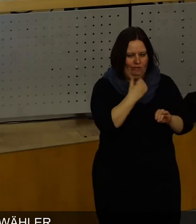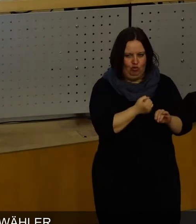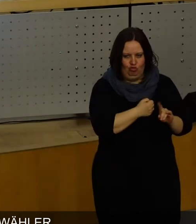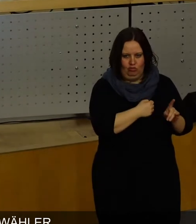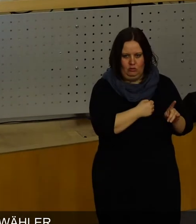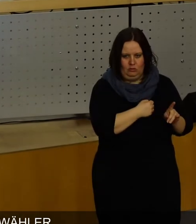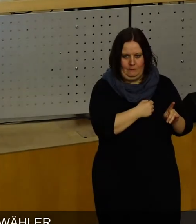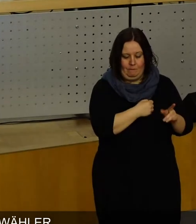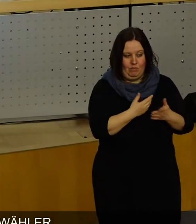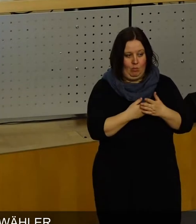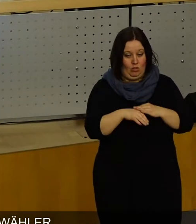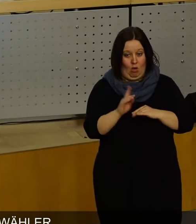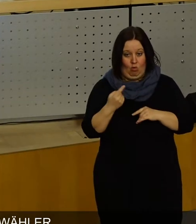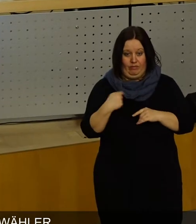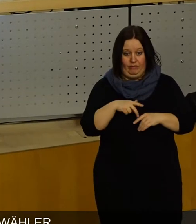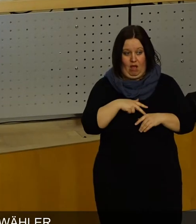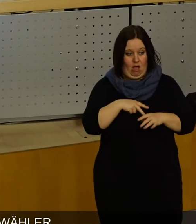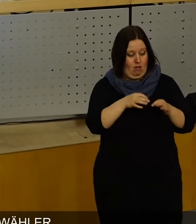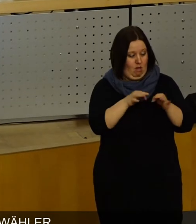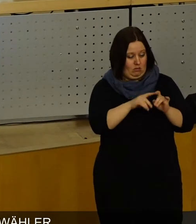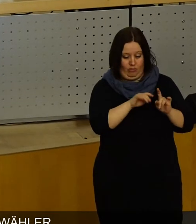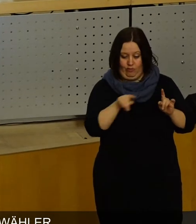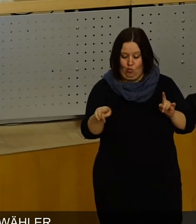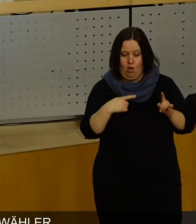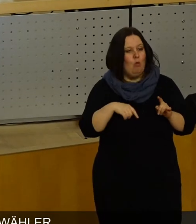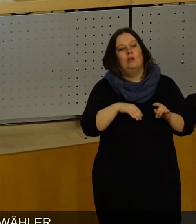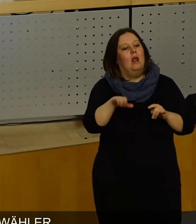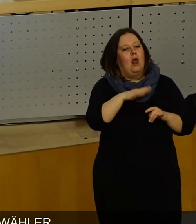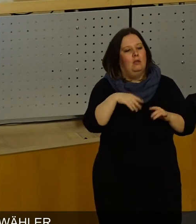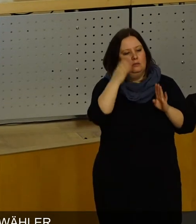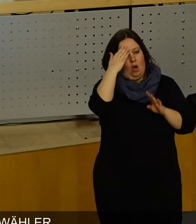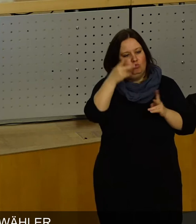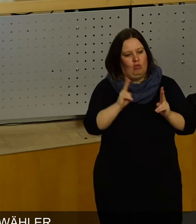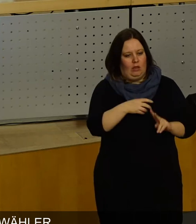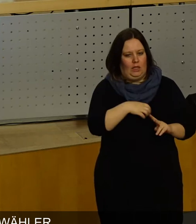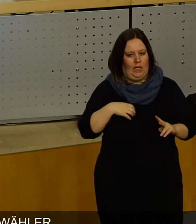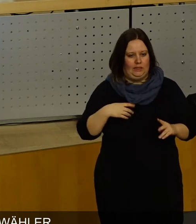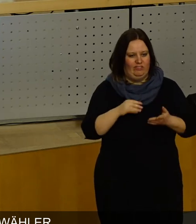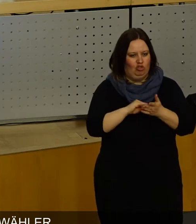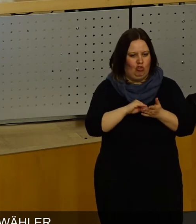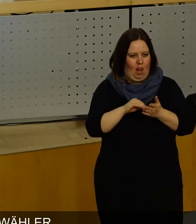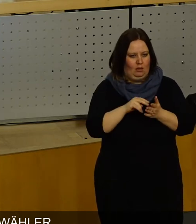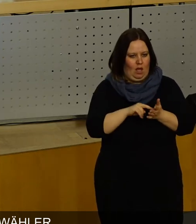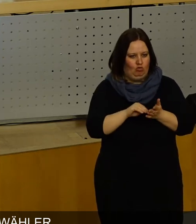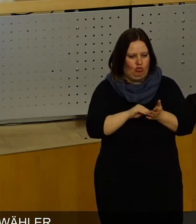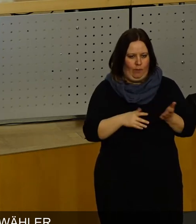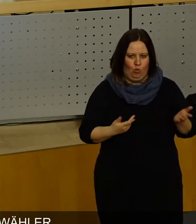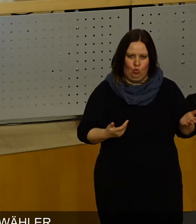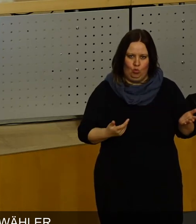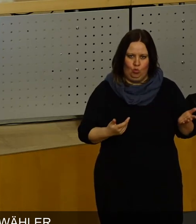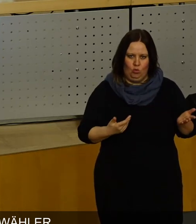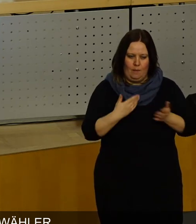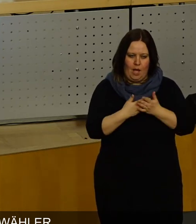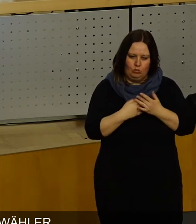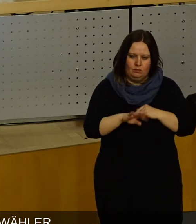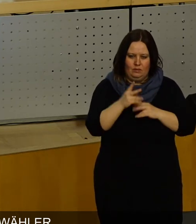kann, meine Damen und Herren Kollegen, nicht der Maßstab sein, nachdem eine Landeshauptstadt Dresden Stellen ausschreibt. Und zwar geht es